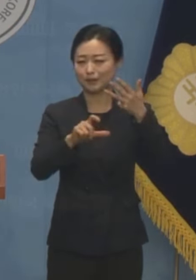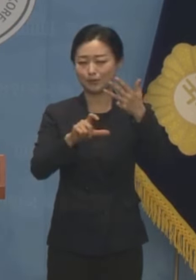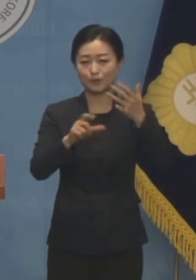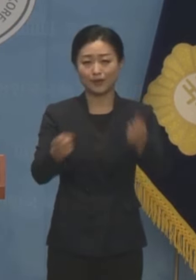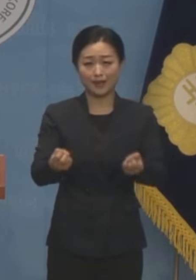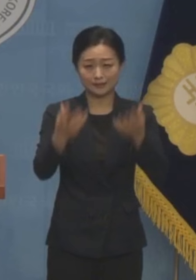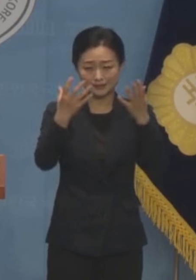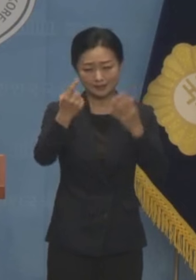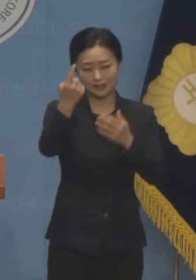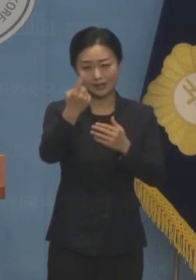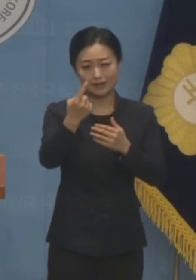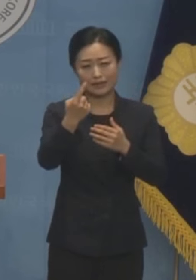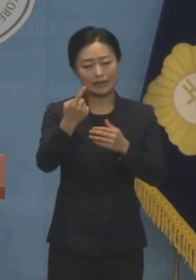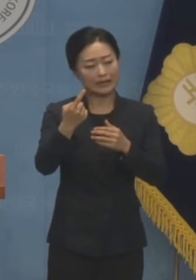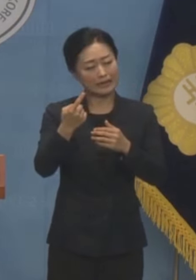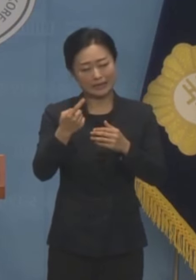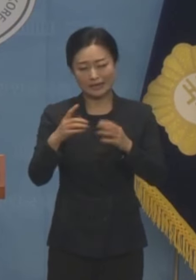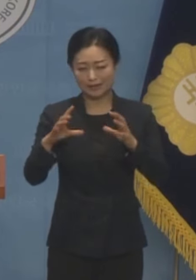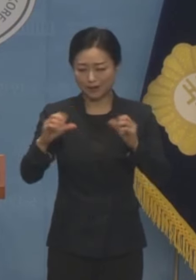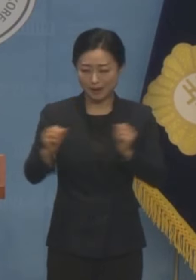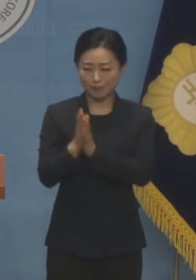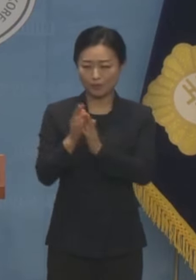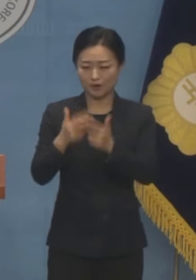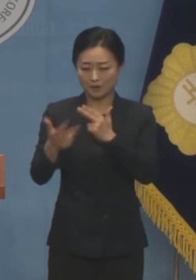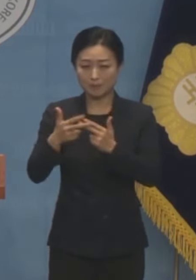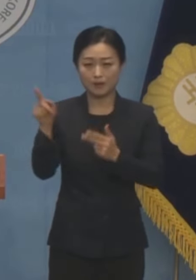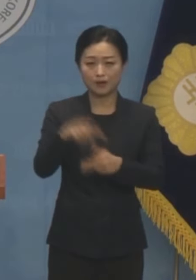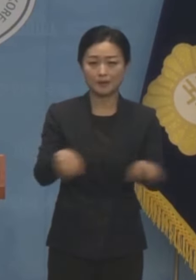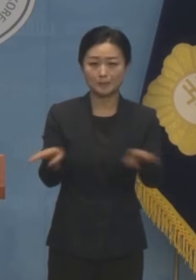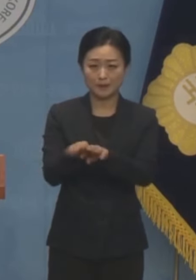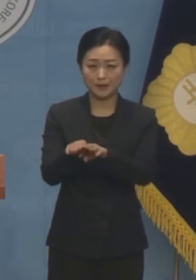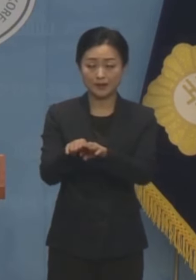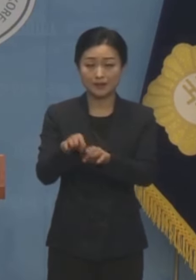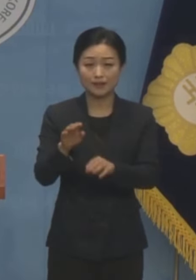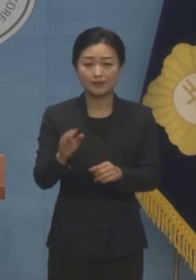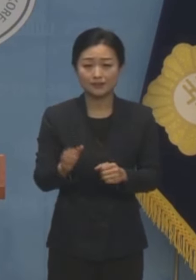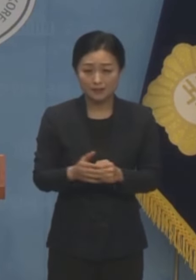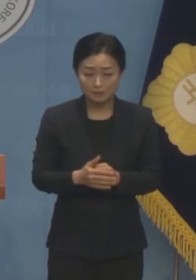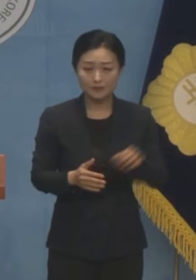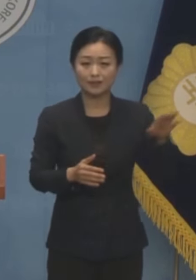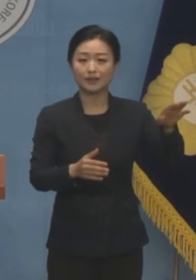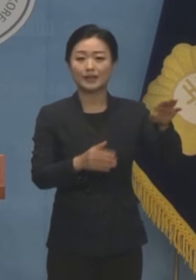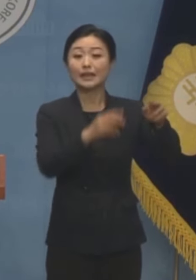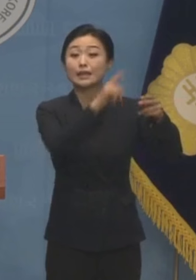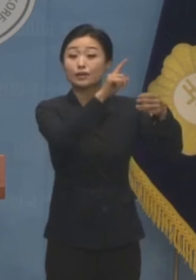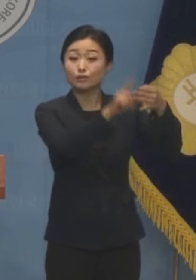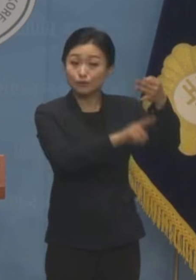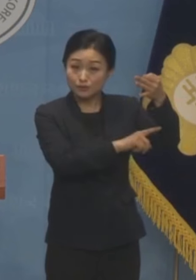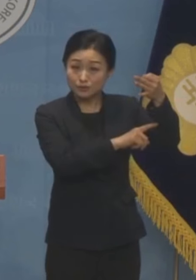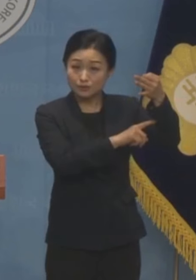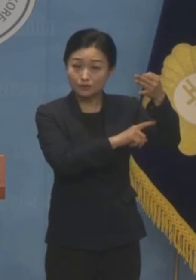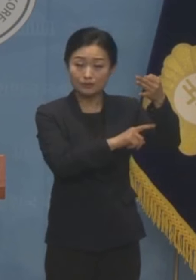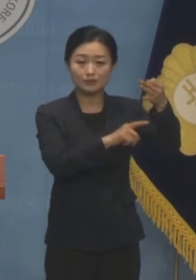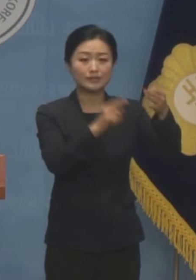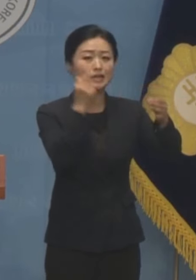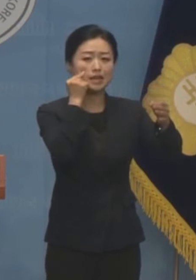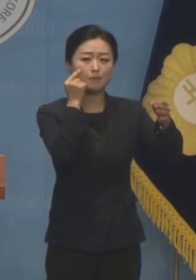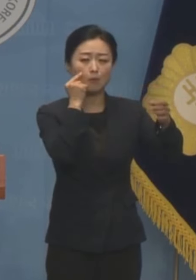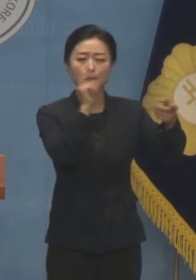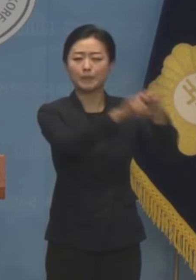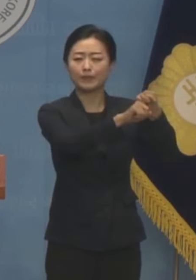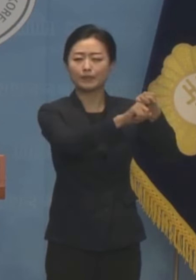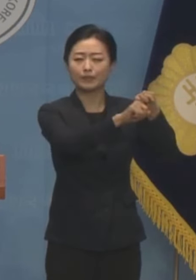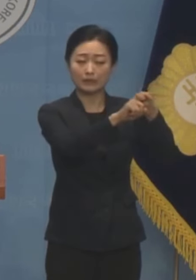정권의 본질은 친일매국 밀정정권입니다. 일제가 폐망할 때 심어놓은